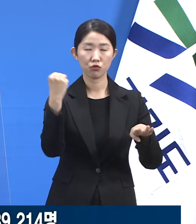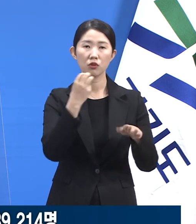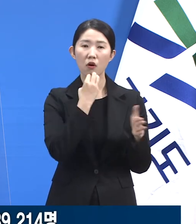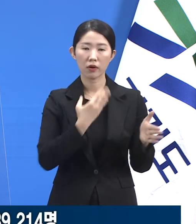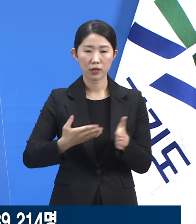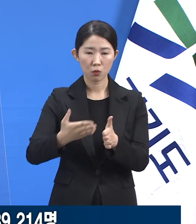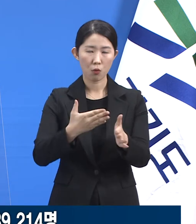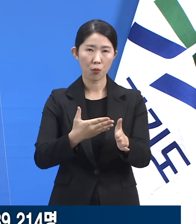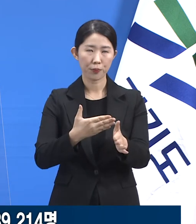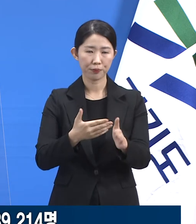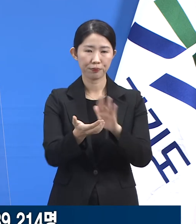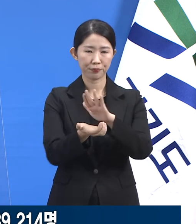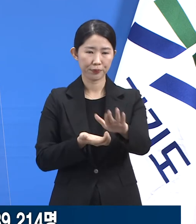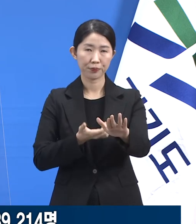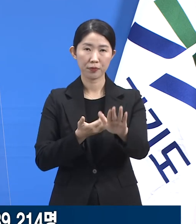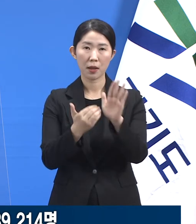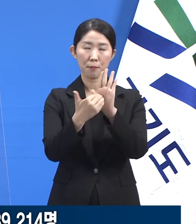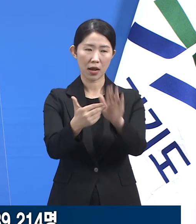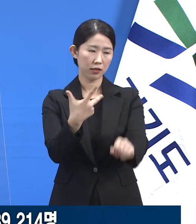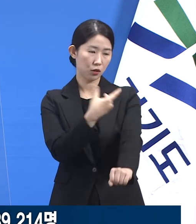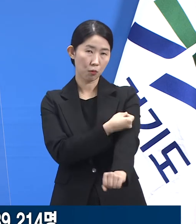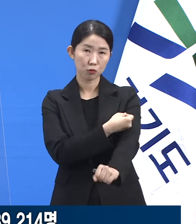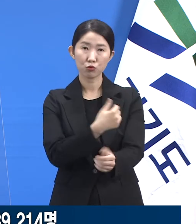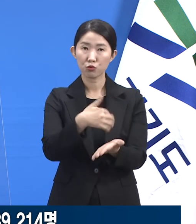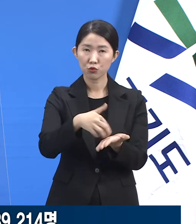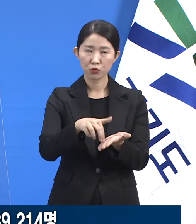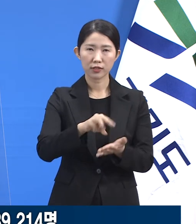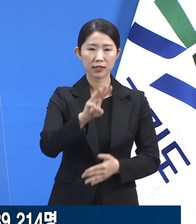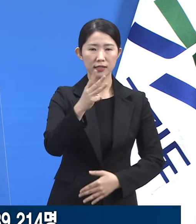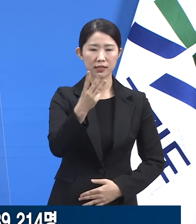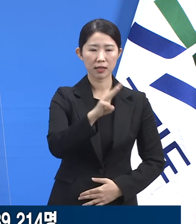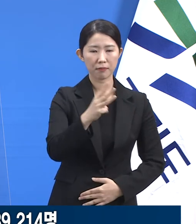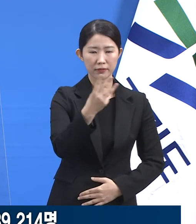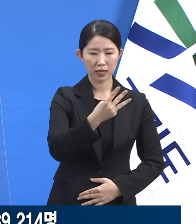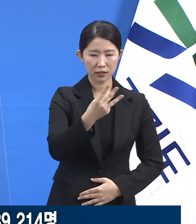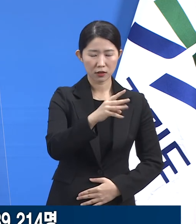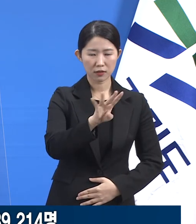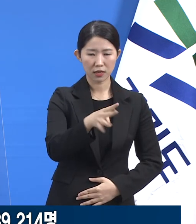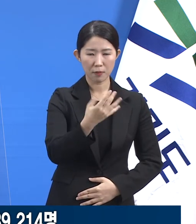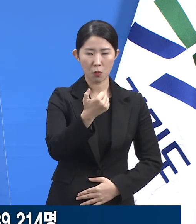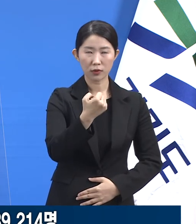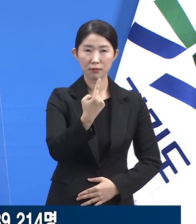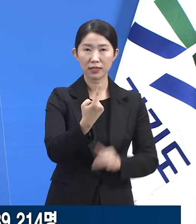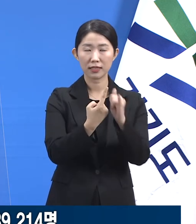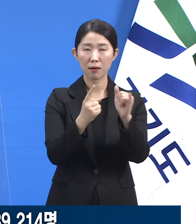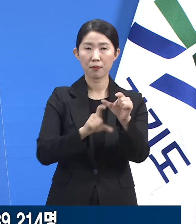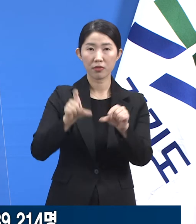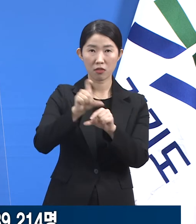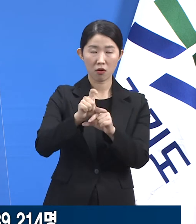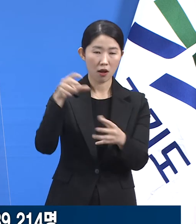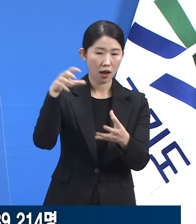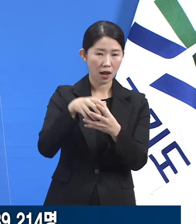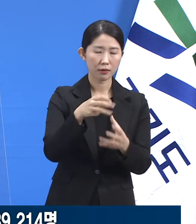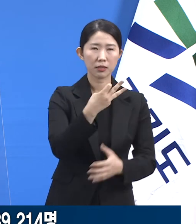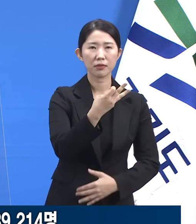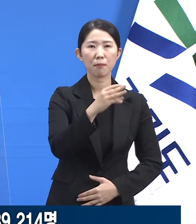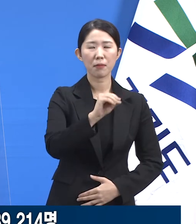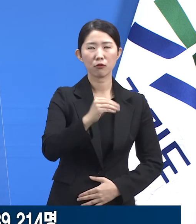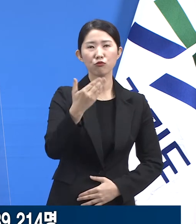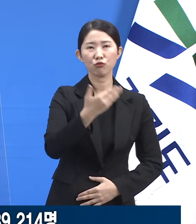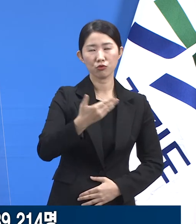예방접종자 수는 3,451명 증가한 총 13만 9,214명으로